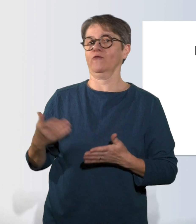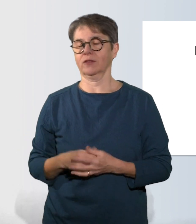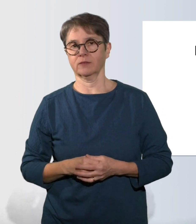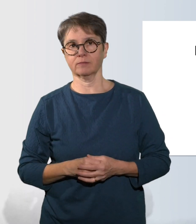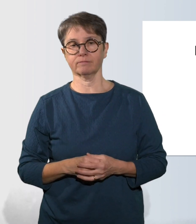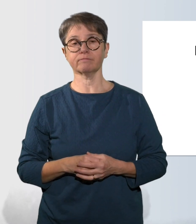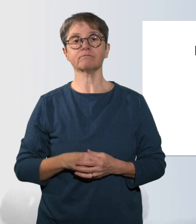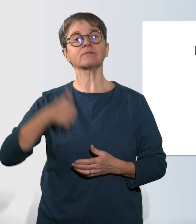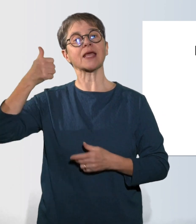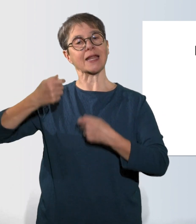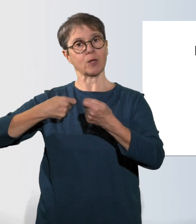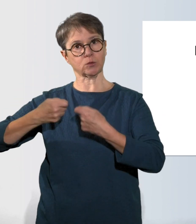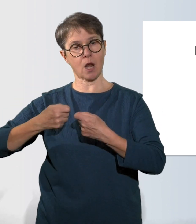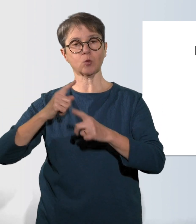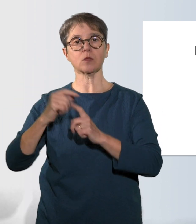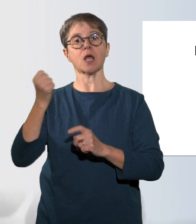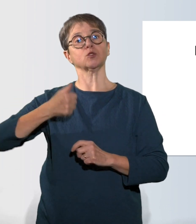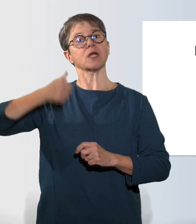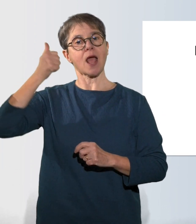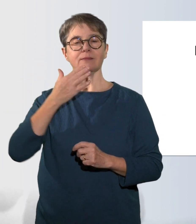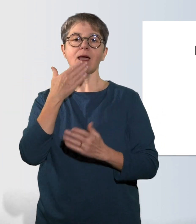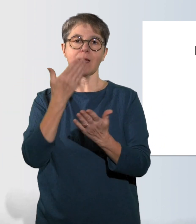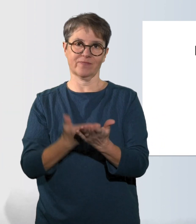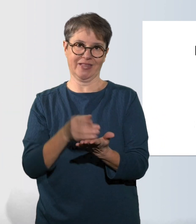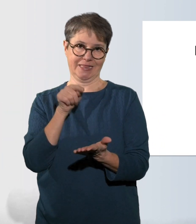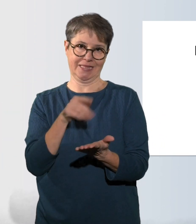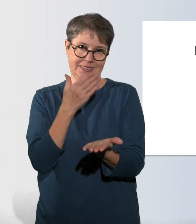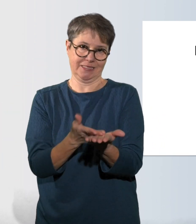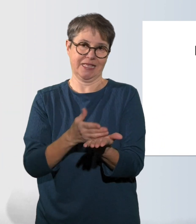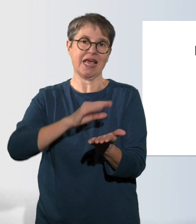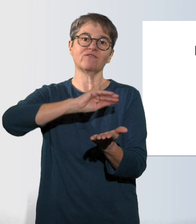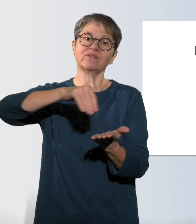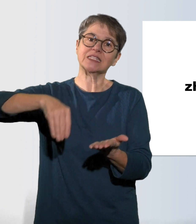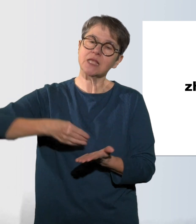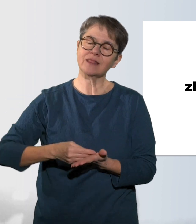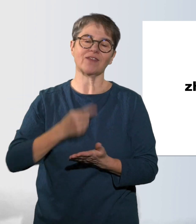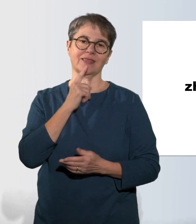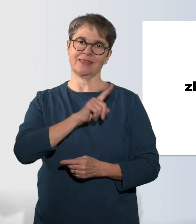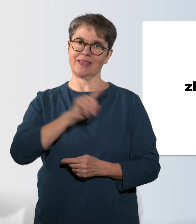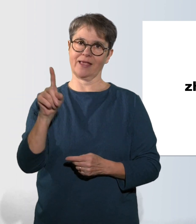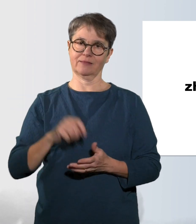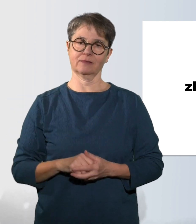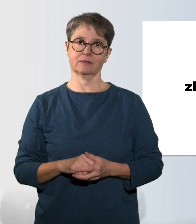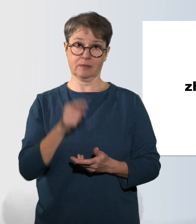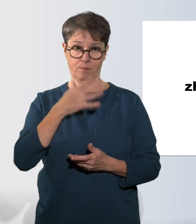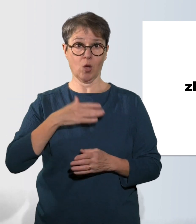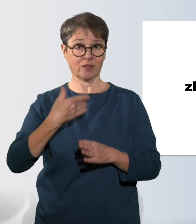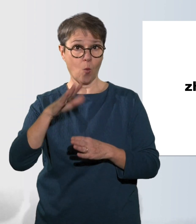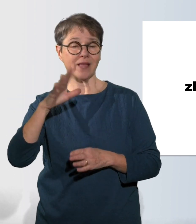Regierungsrat und Kantonsrat empfehlen ein Nein zur Volksinitiative. Weitere Informationen finden Sie in den